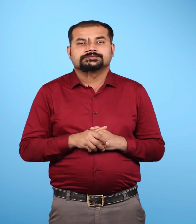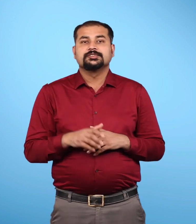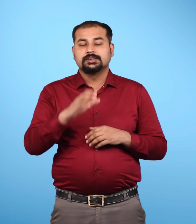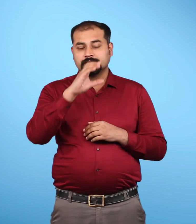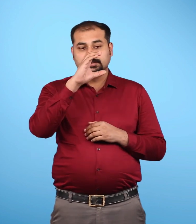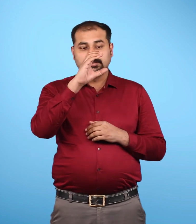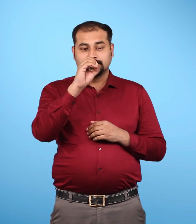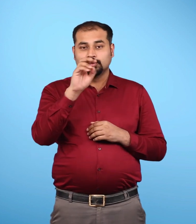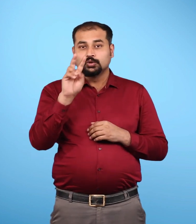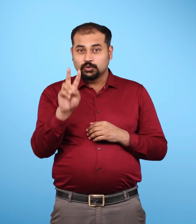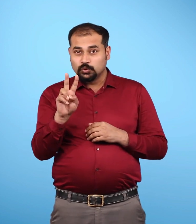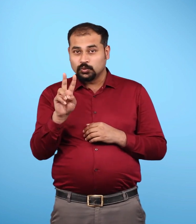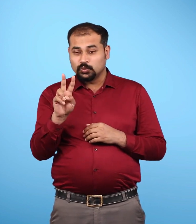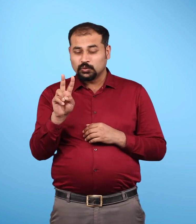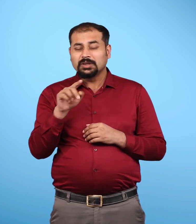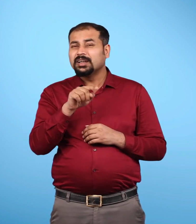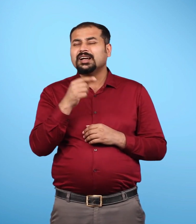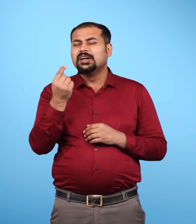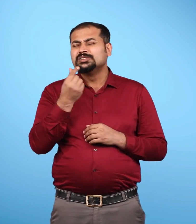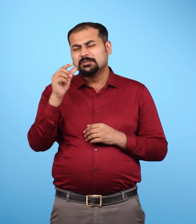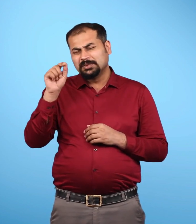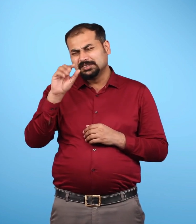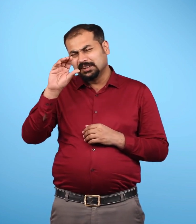कार्बन डायोकसाइड यद्यपी बहुत कम मात्रा में है